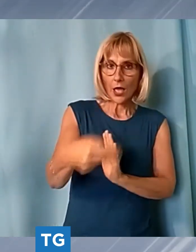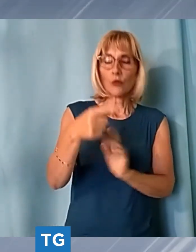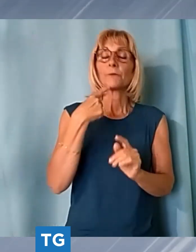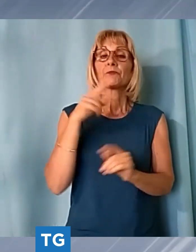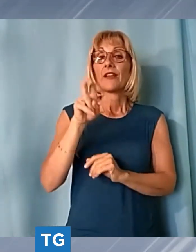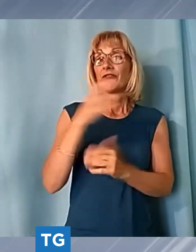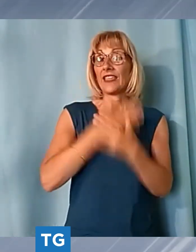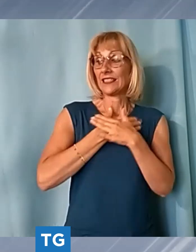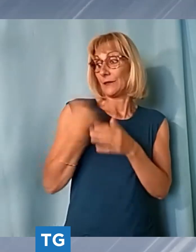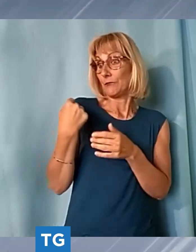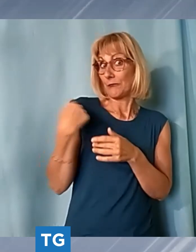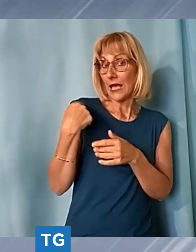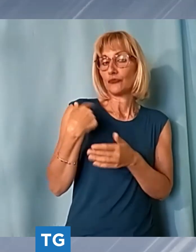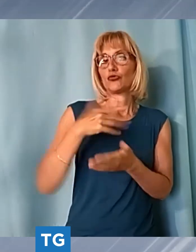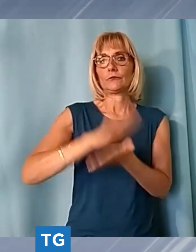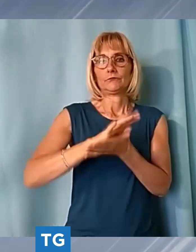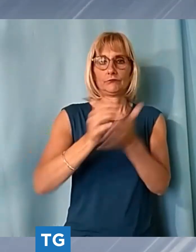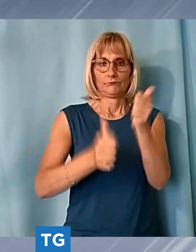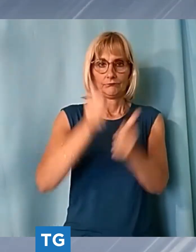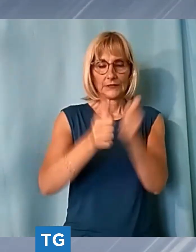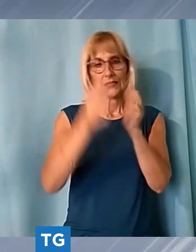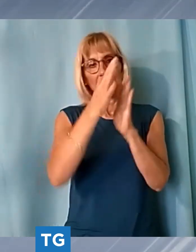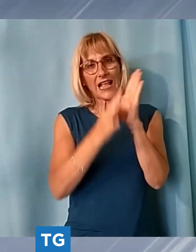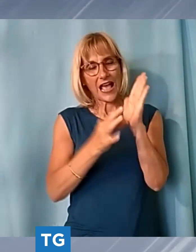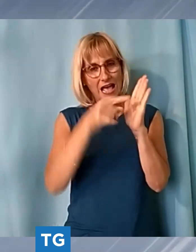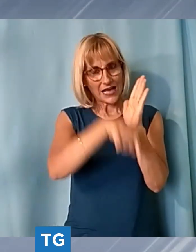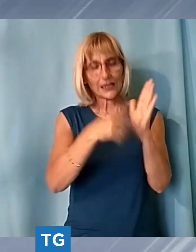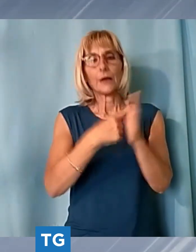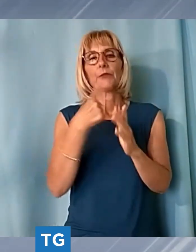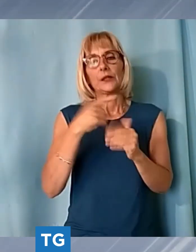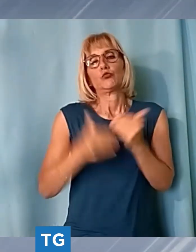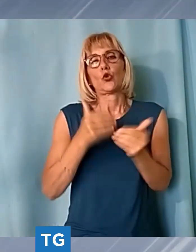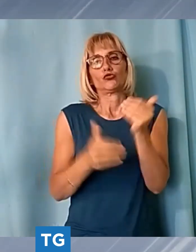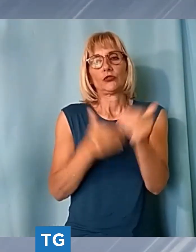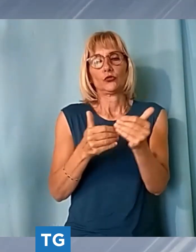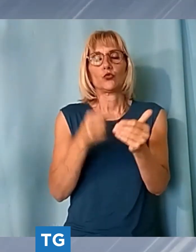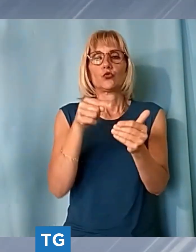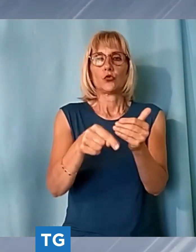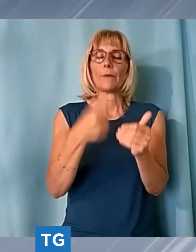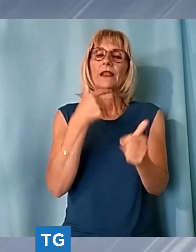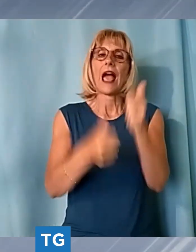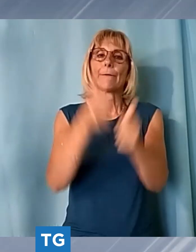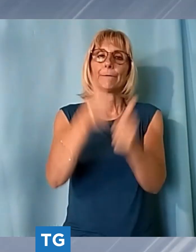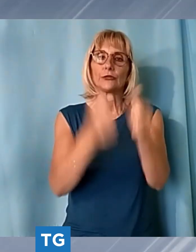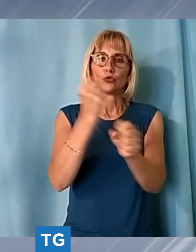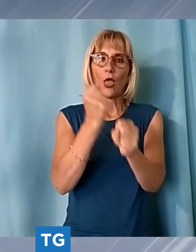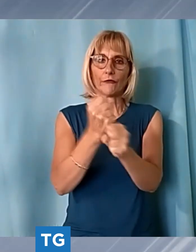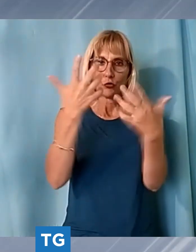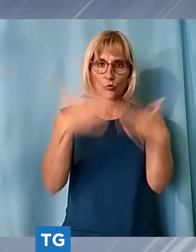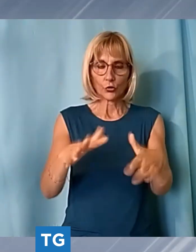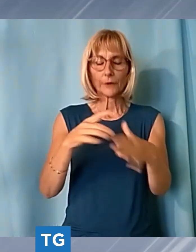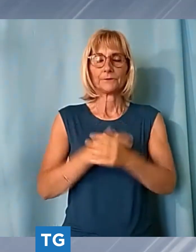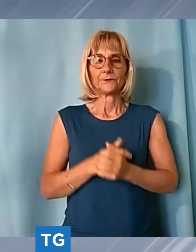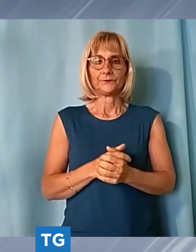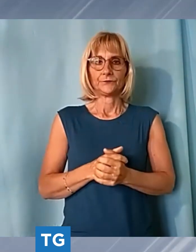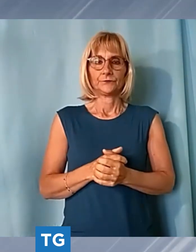stato pubblicato il disciplinare di gara relativo alla procedura negoziata per l'appalto dei lavori è